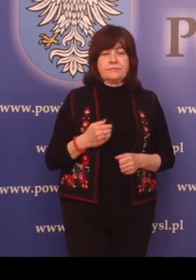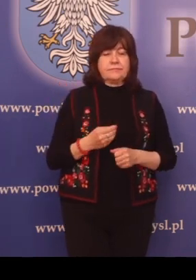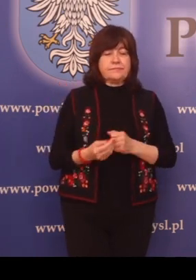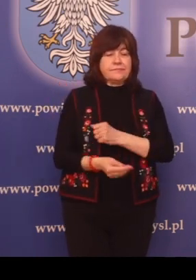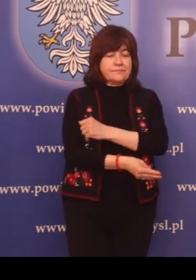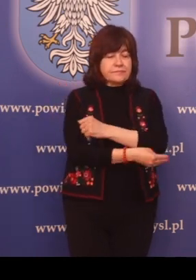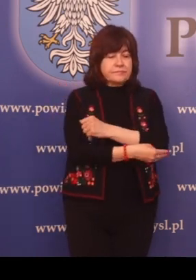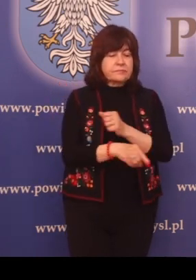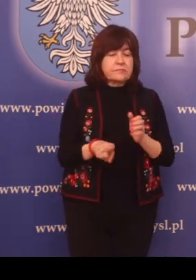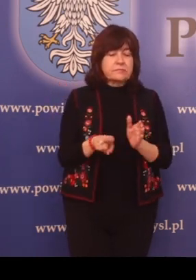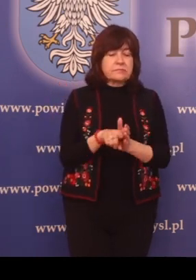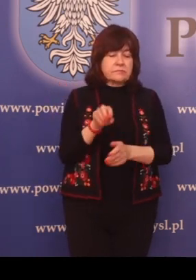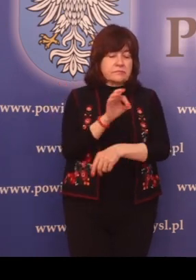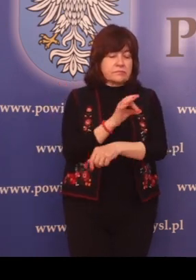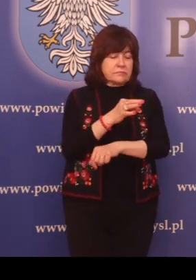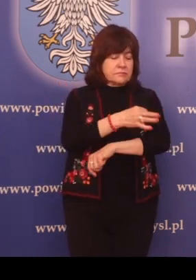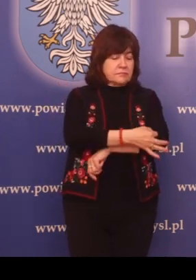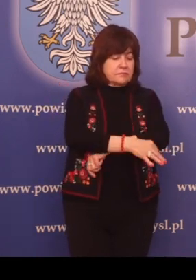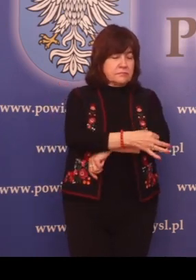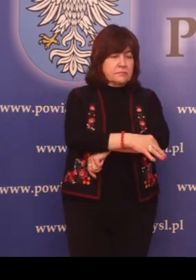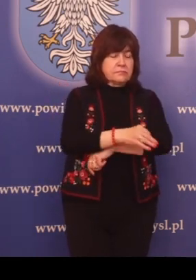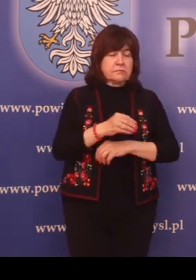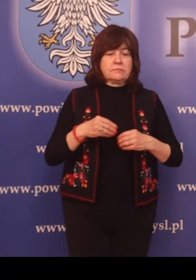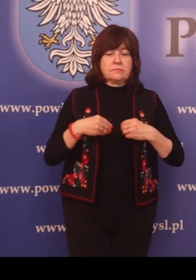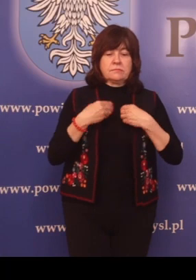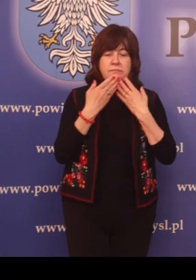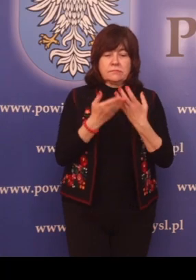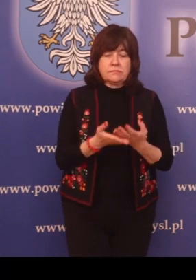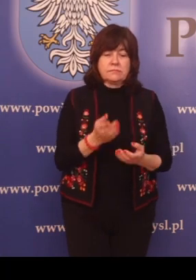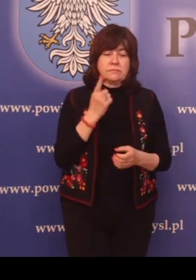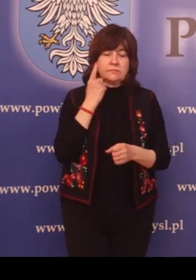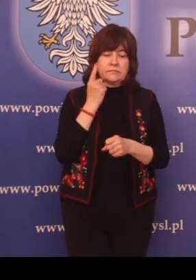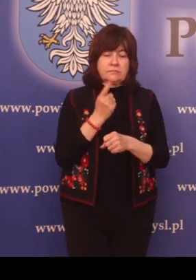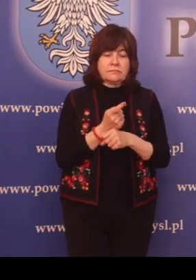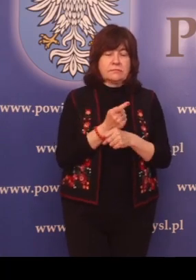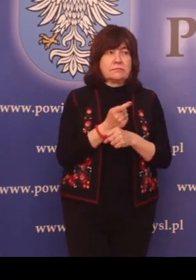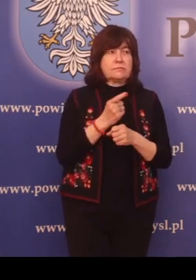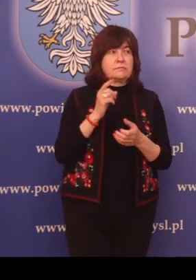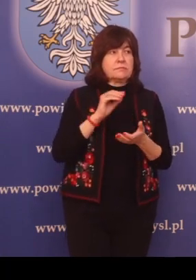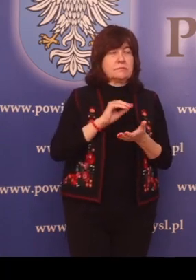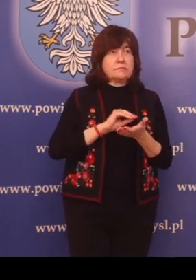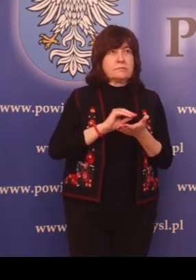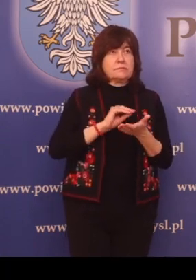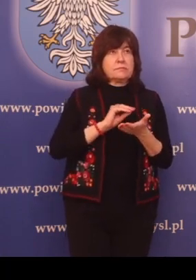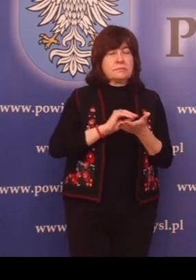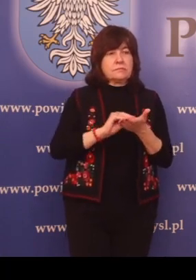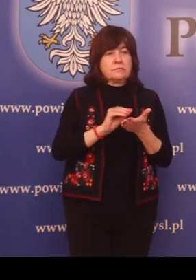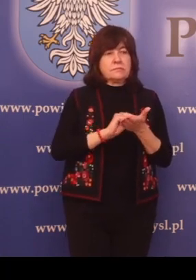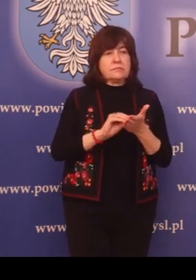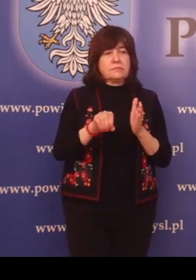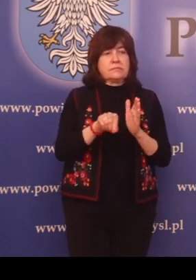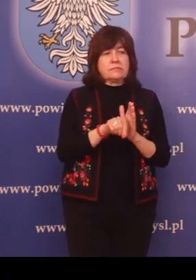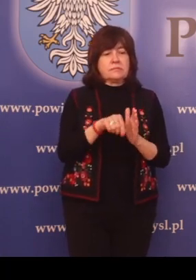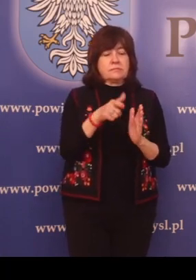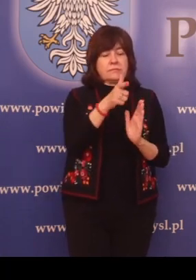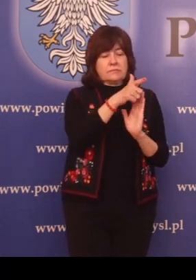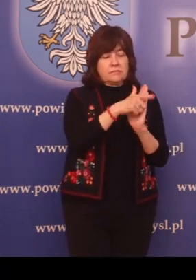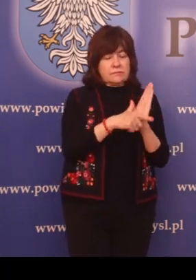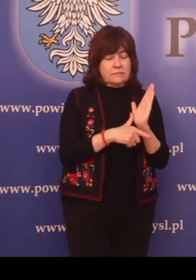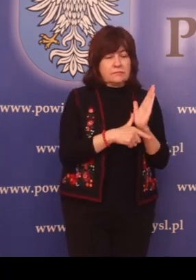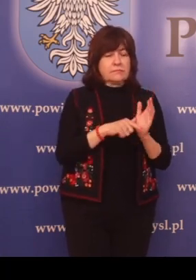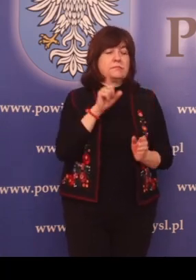Stypendia dla studentów. Wydawanie decyzji o wpisie do ewidencji uczniowskich klubów sportowych.